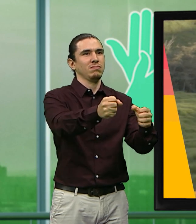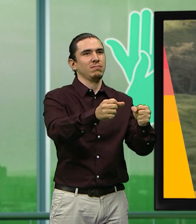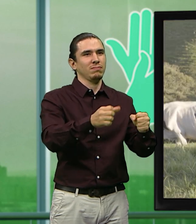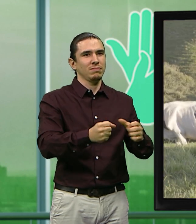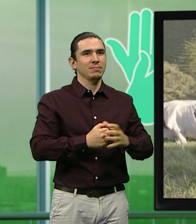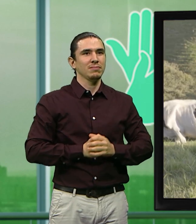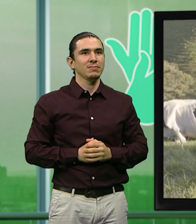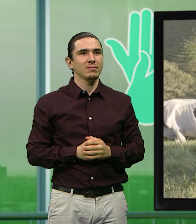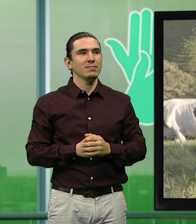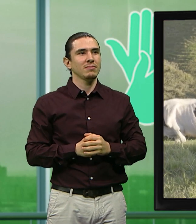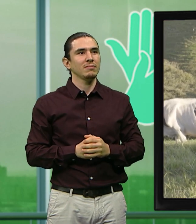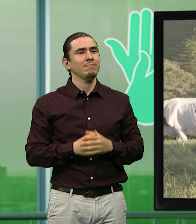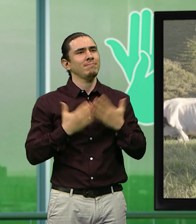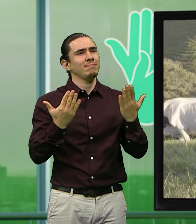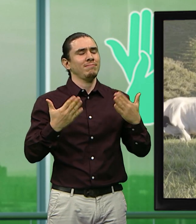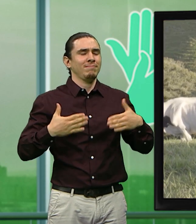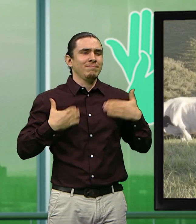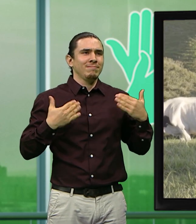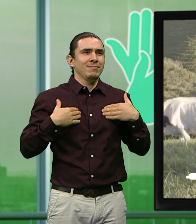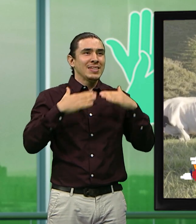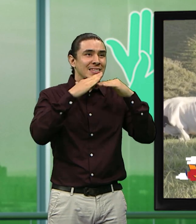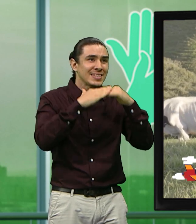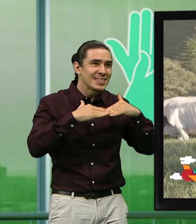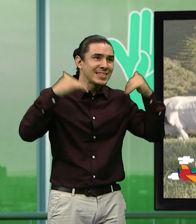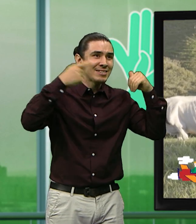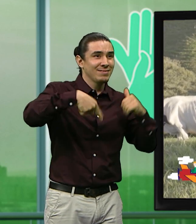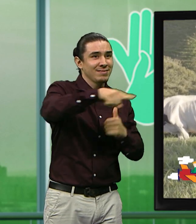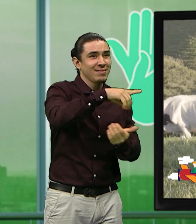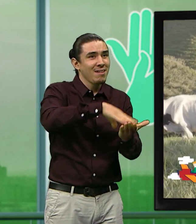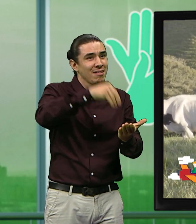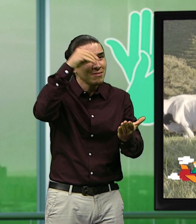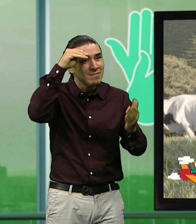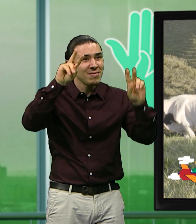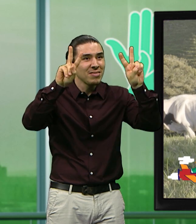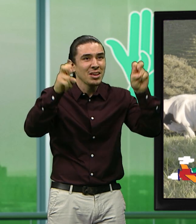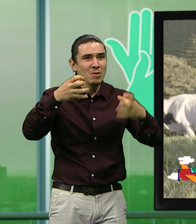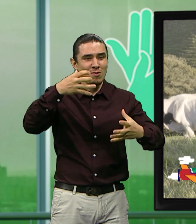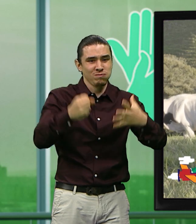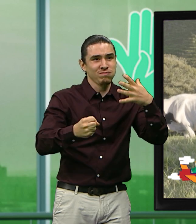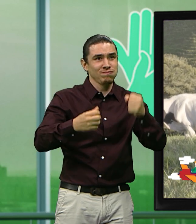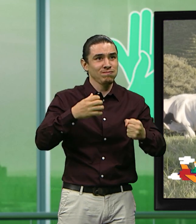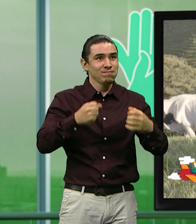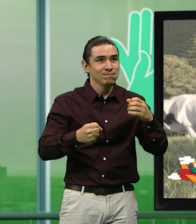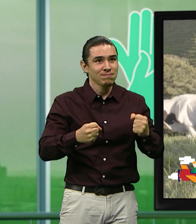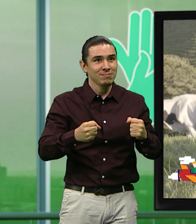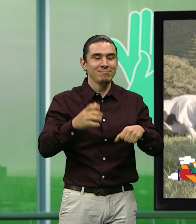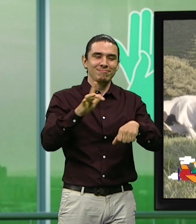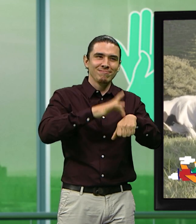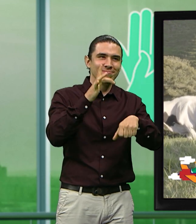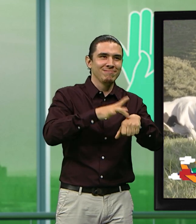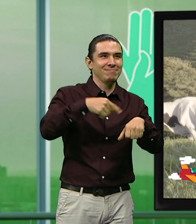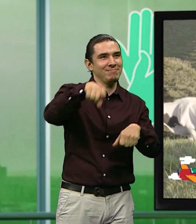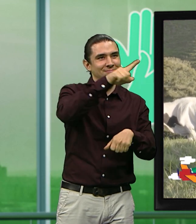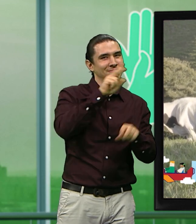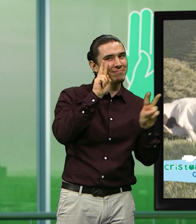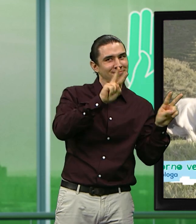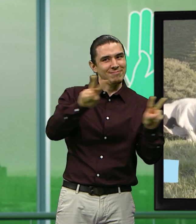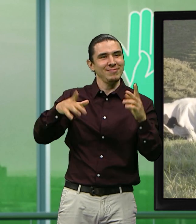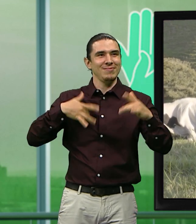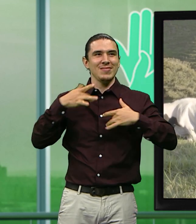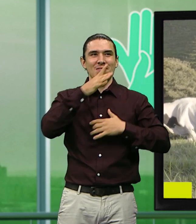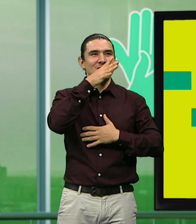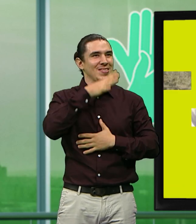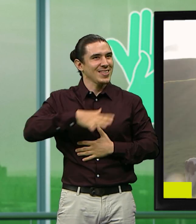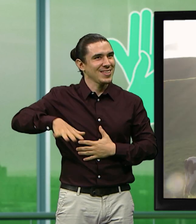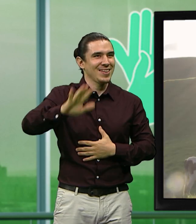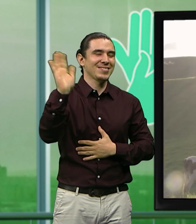Chao niños de feliz de semana, espero que hayan aprendido mucho sobre el ordeño, espero que se animen a venir al